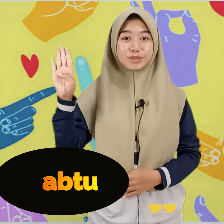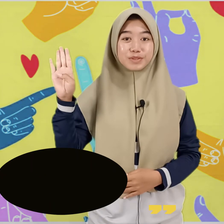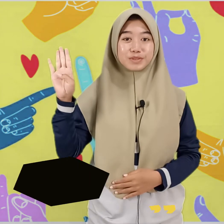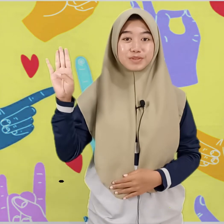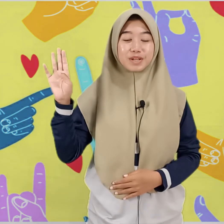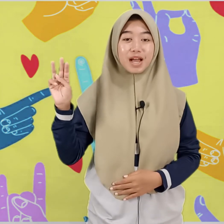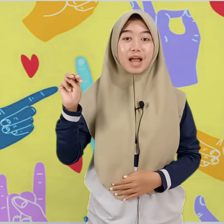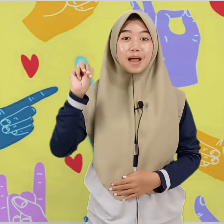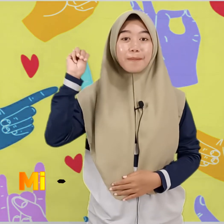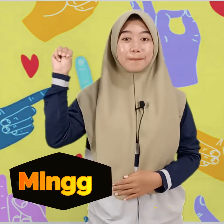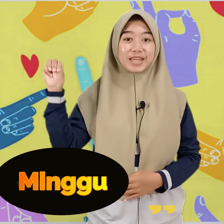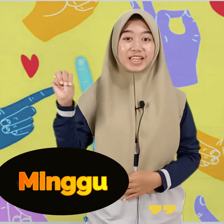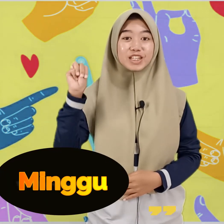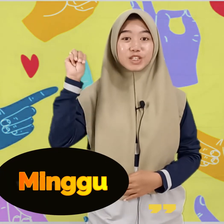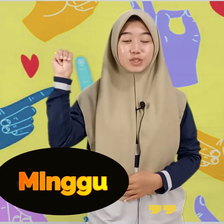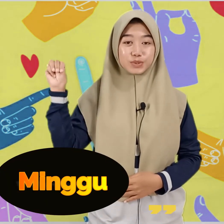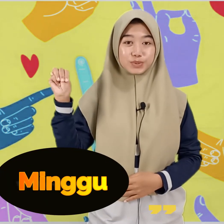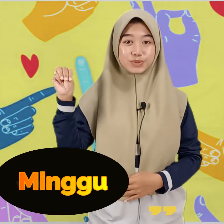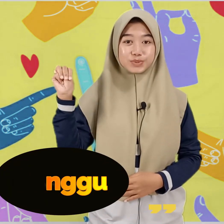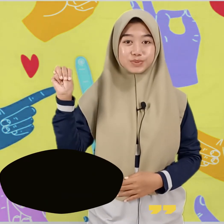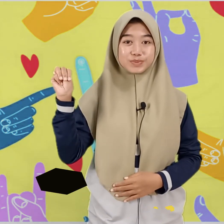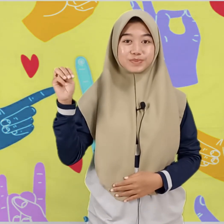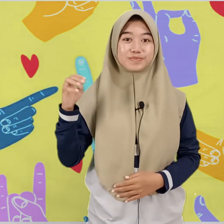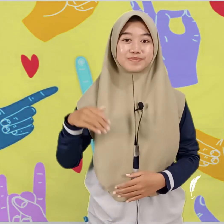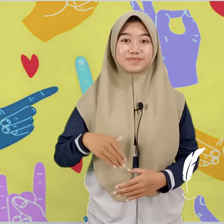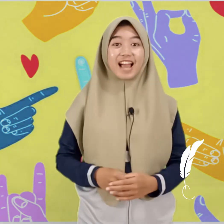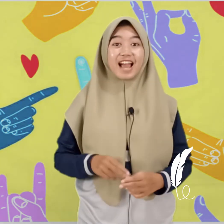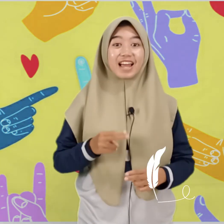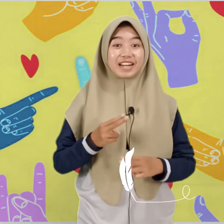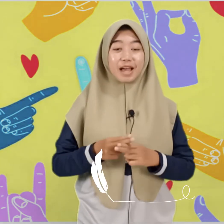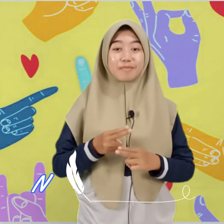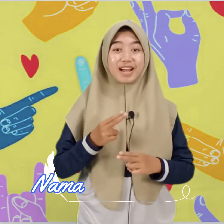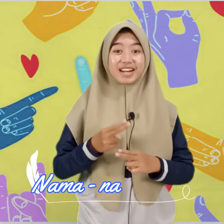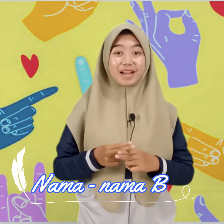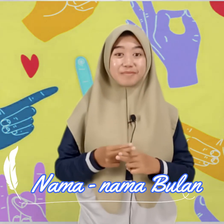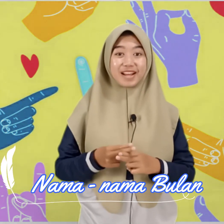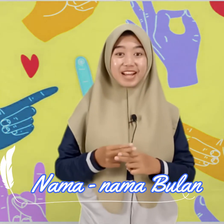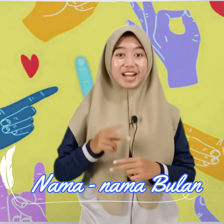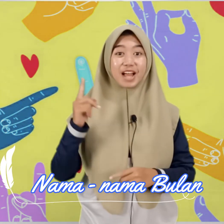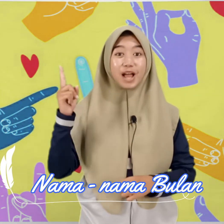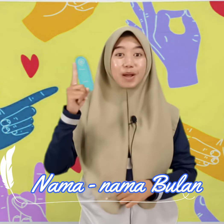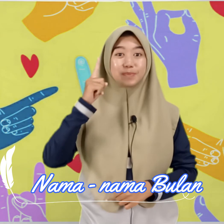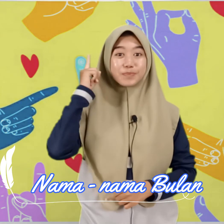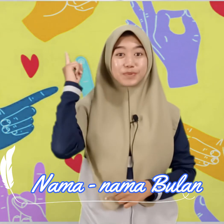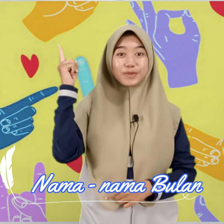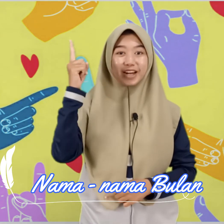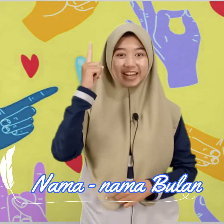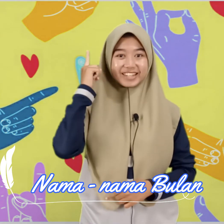Minggu Nama-nama Bulan